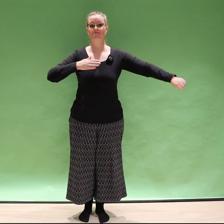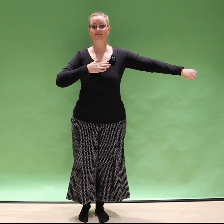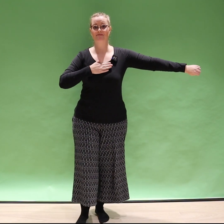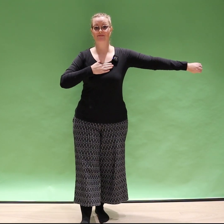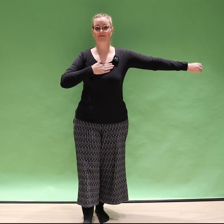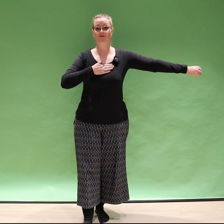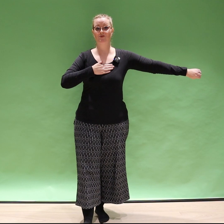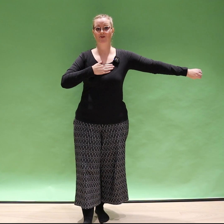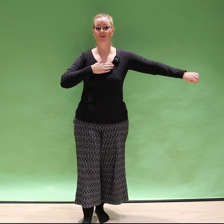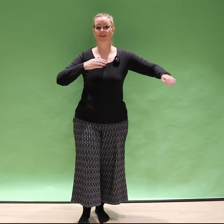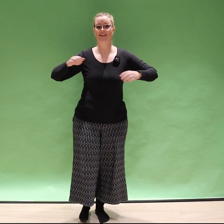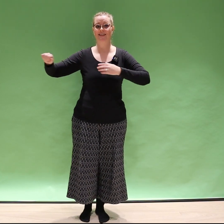vuorotahtiin.